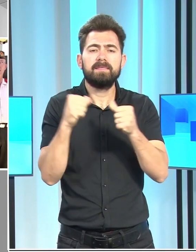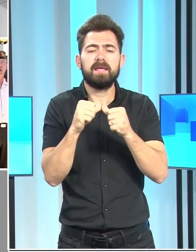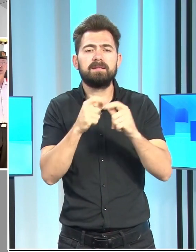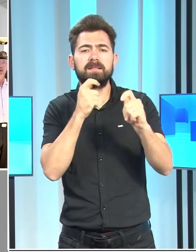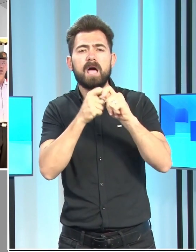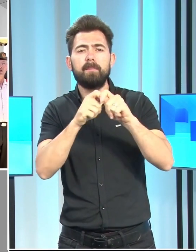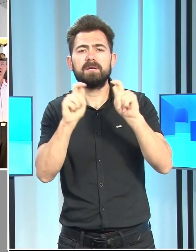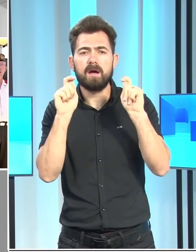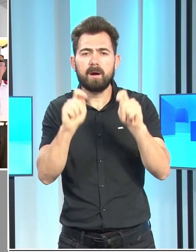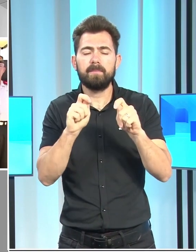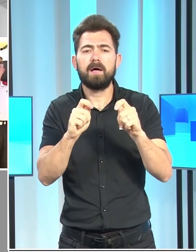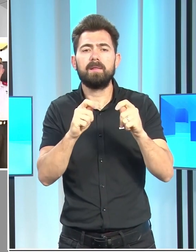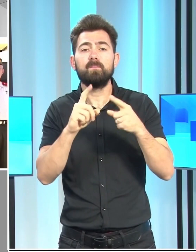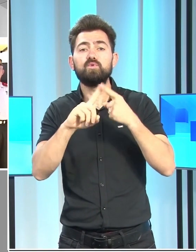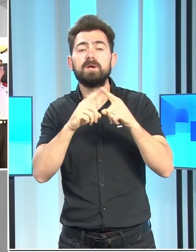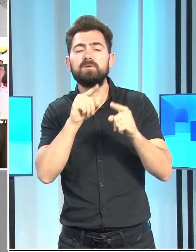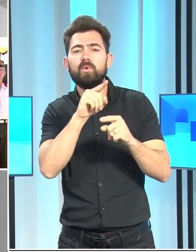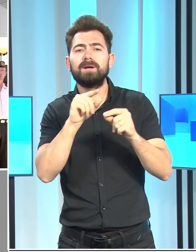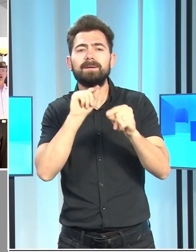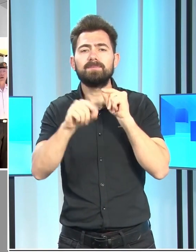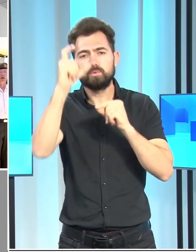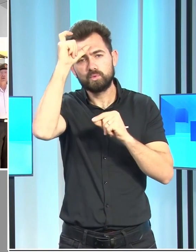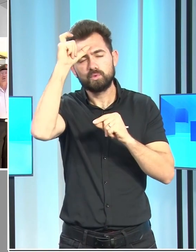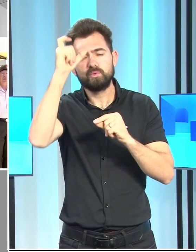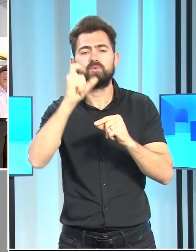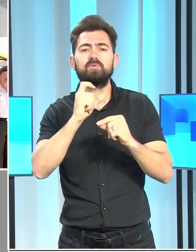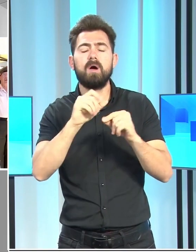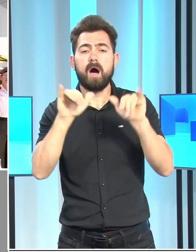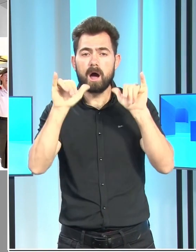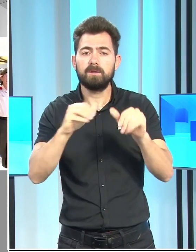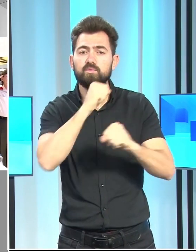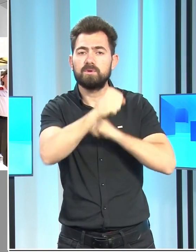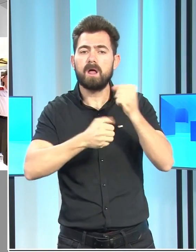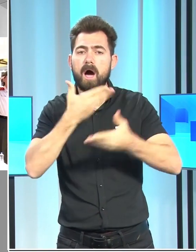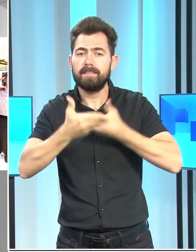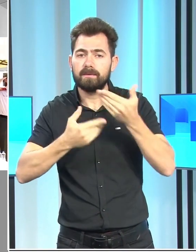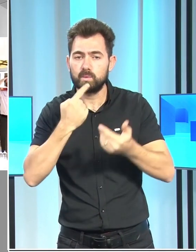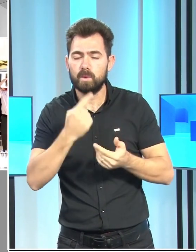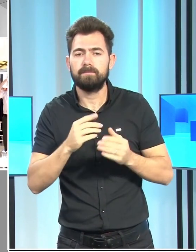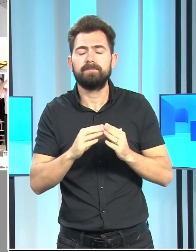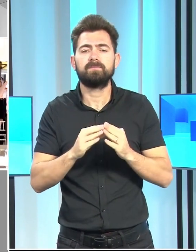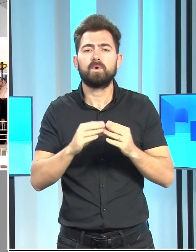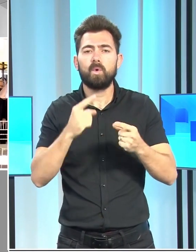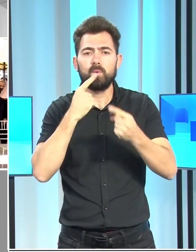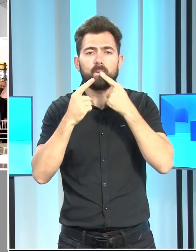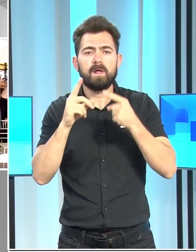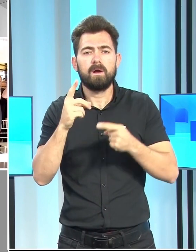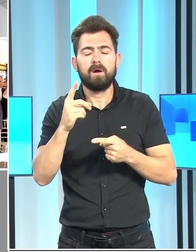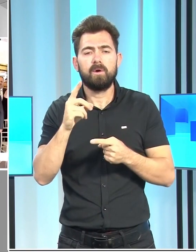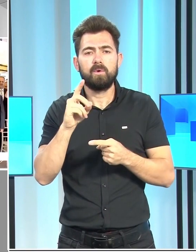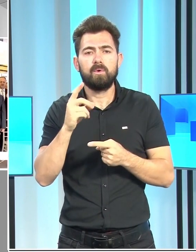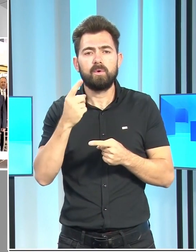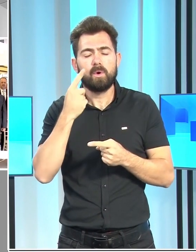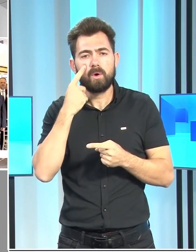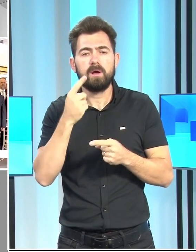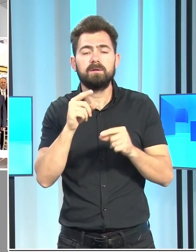müzenin Kıbrıs Türk'ünün haklı mücadelesini anlattığı ifade edildi. Konuşmalarda Türkiye